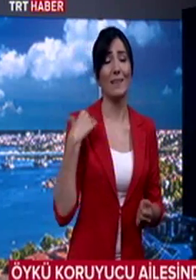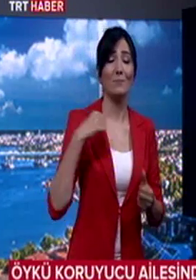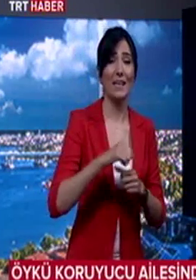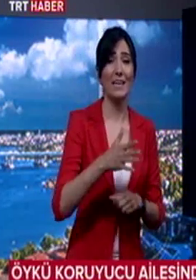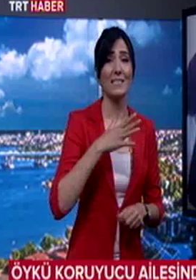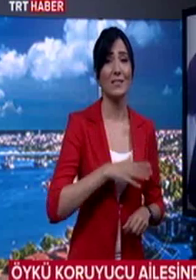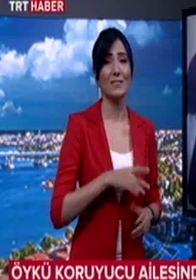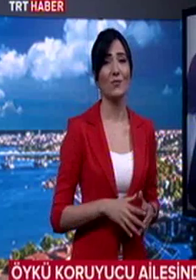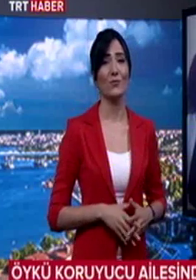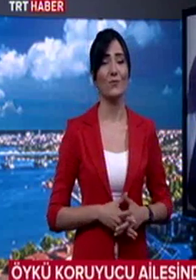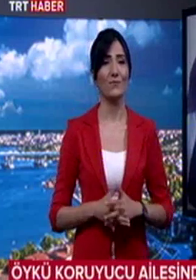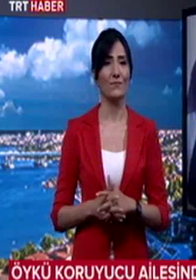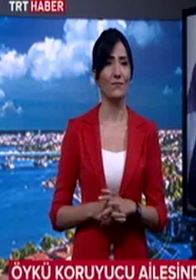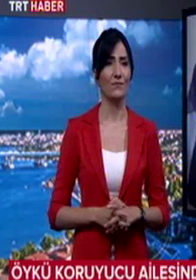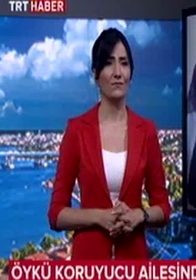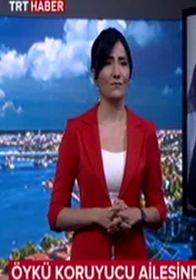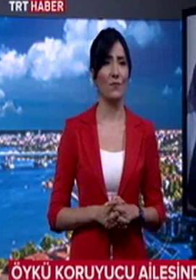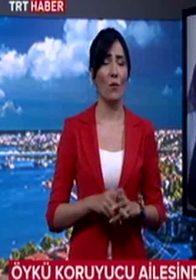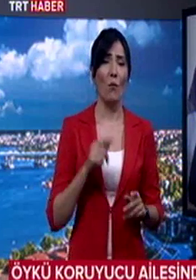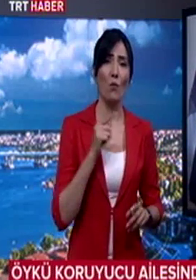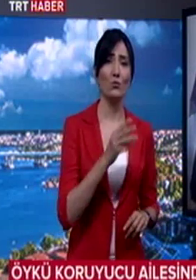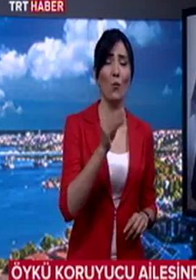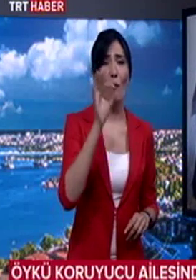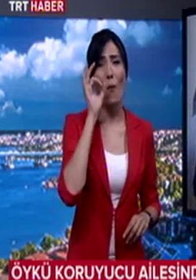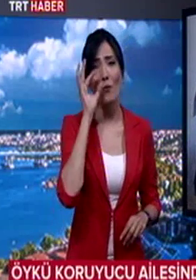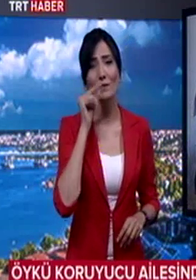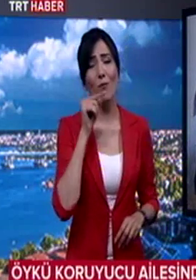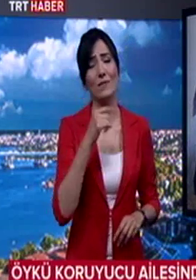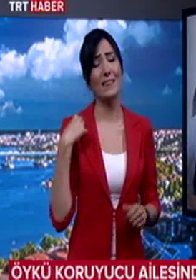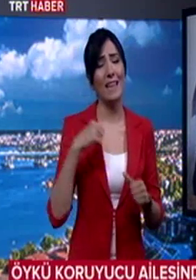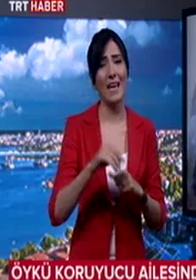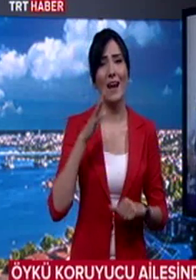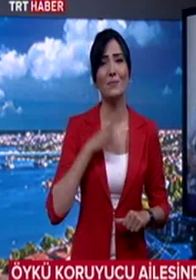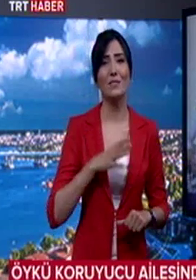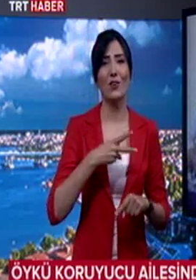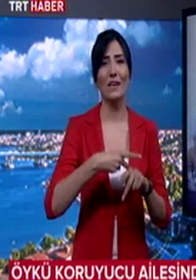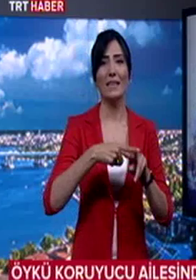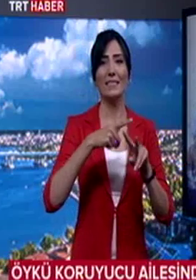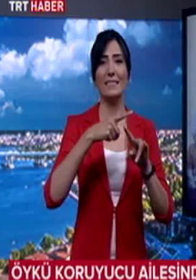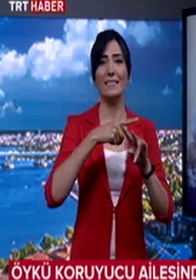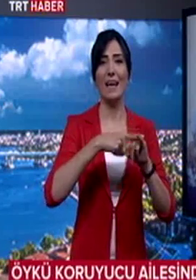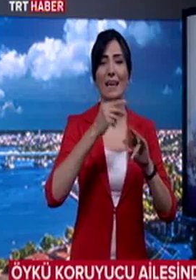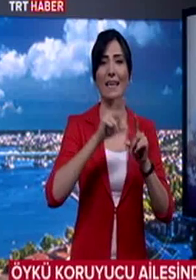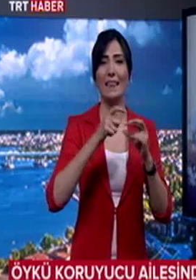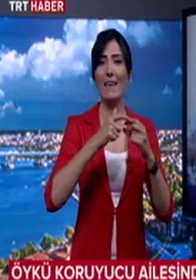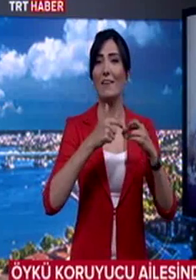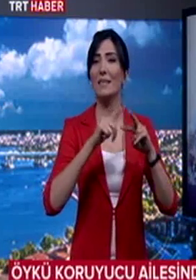Onu çok özledim. Onu geri istiyorum. Zahide ve Ramazan Yavuz 3 çocuklu bir